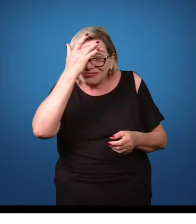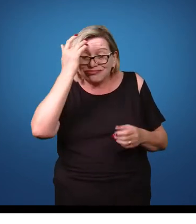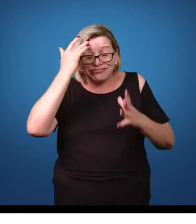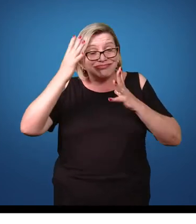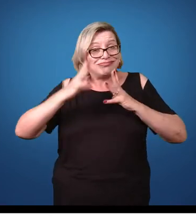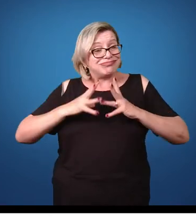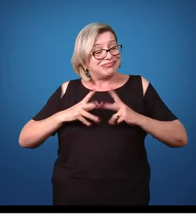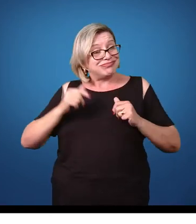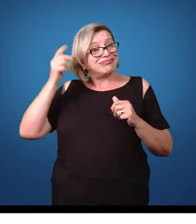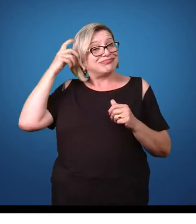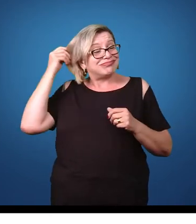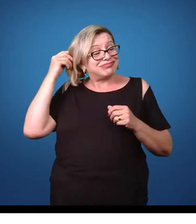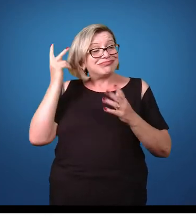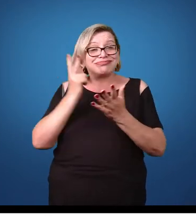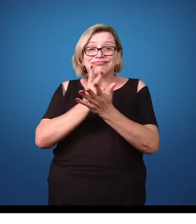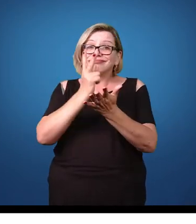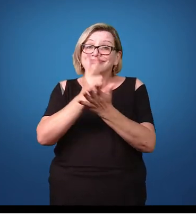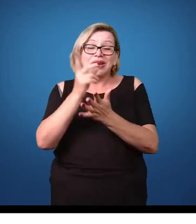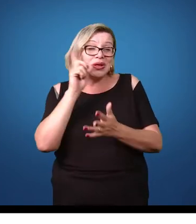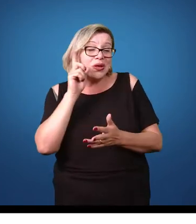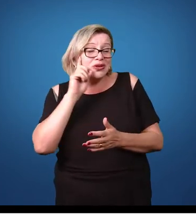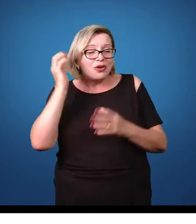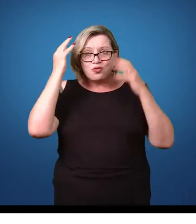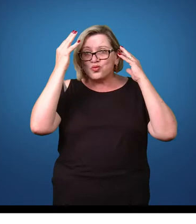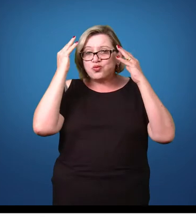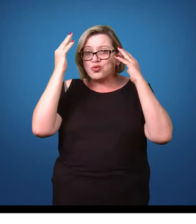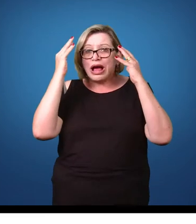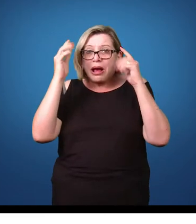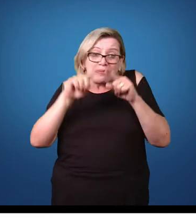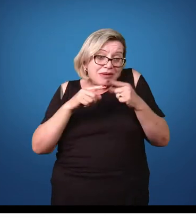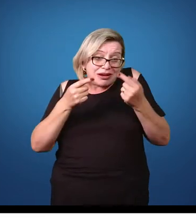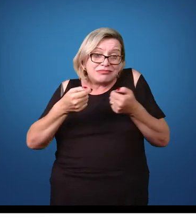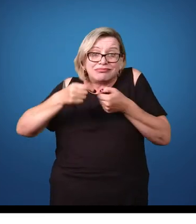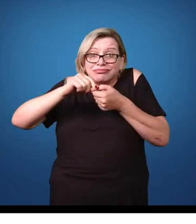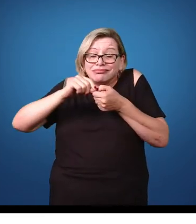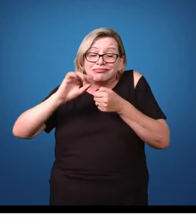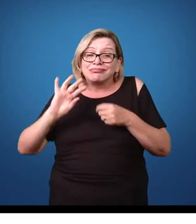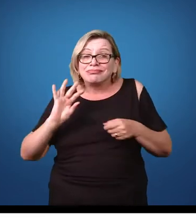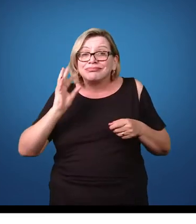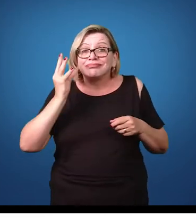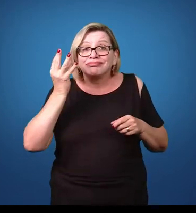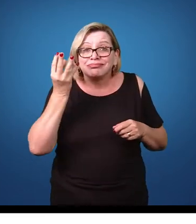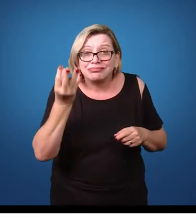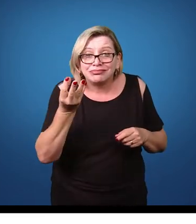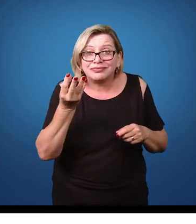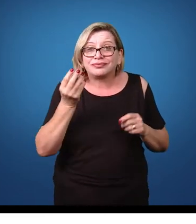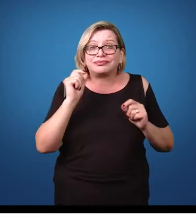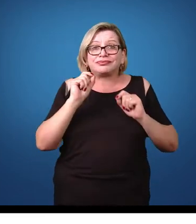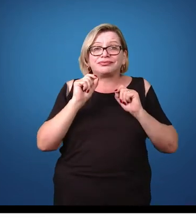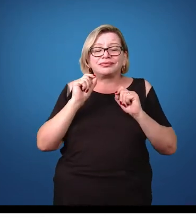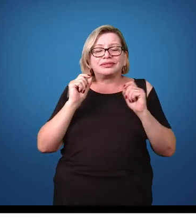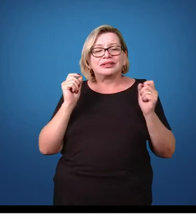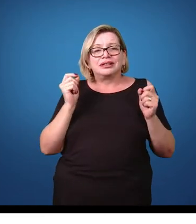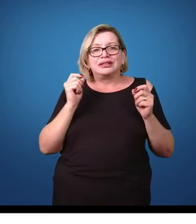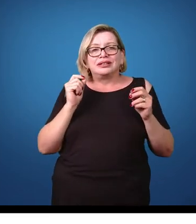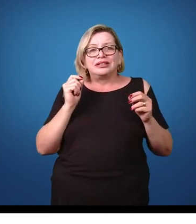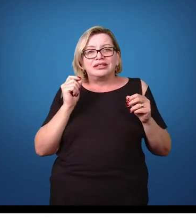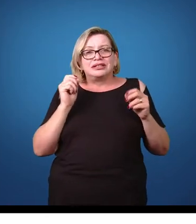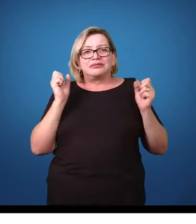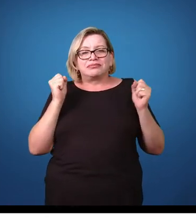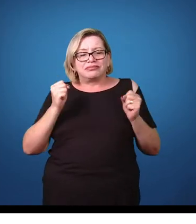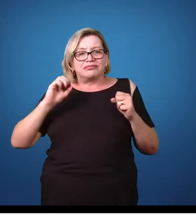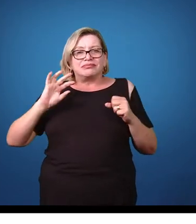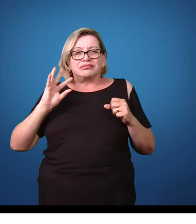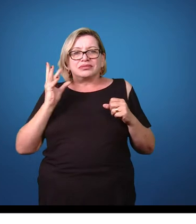cabelo, como pessoas que têm o cabelo sempre lavado todos os dias. Isso não é um determinante, não é fator preponderante para ocorrer uma